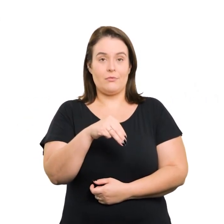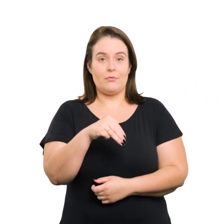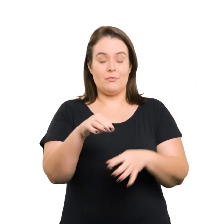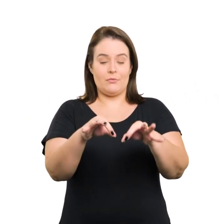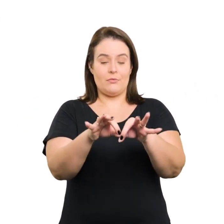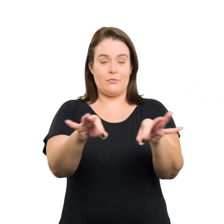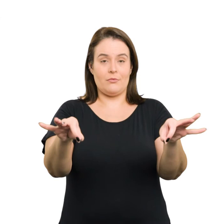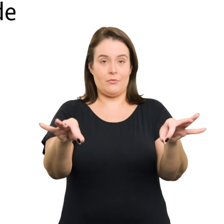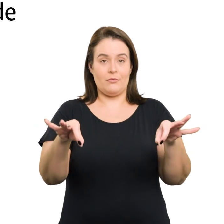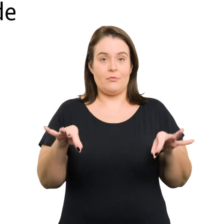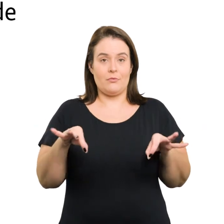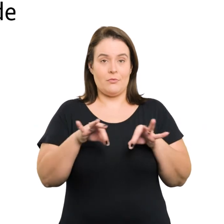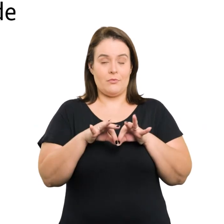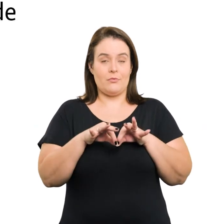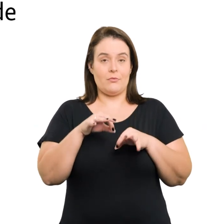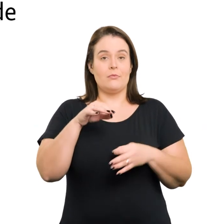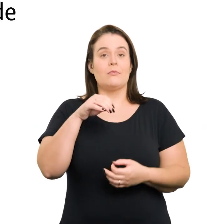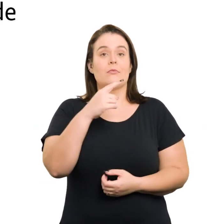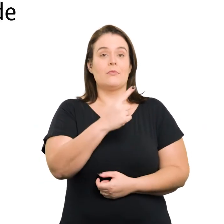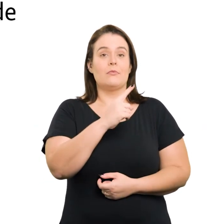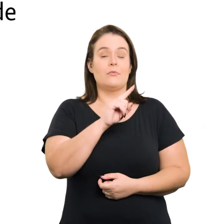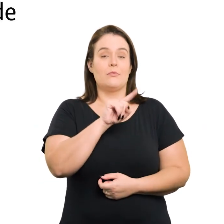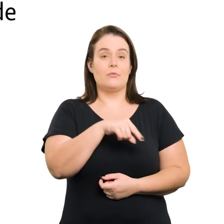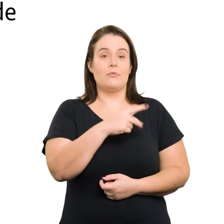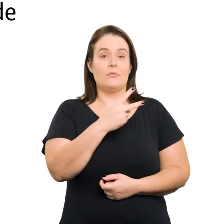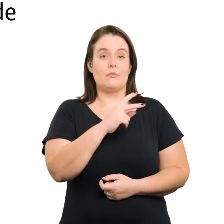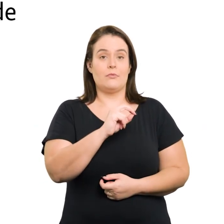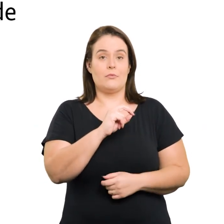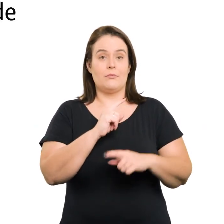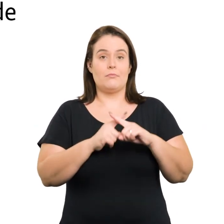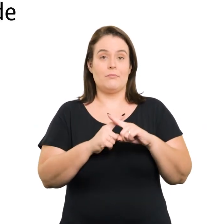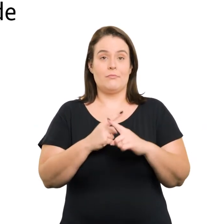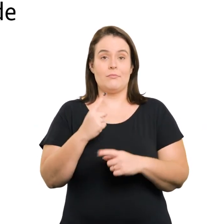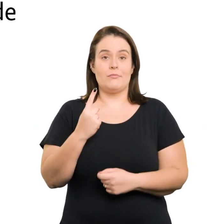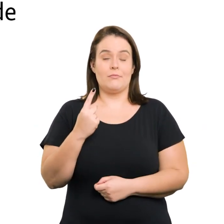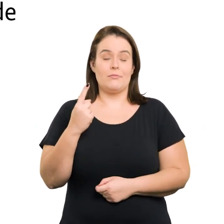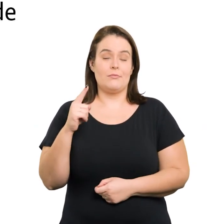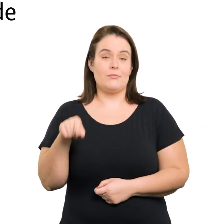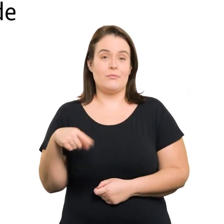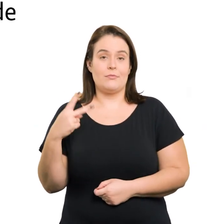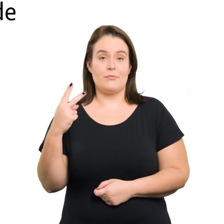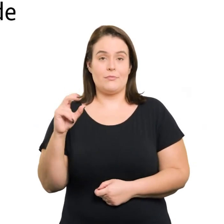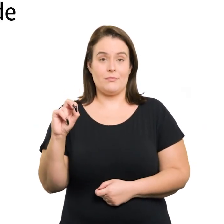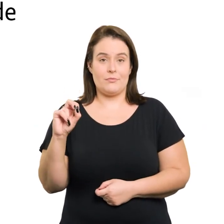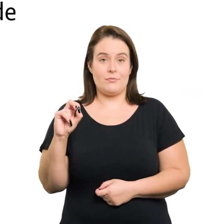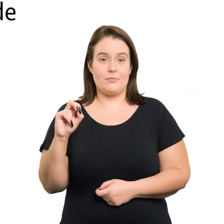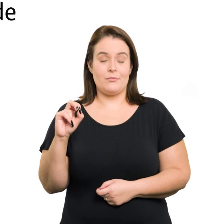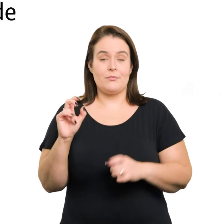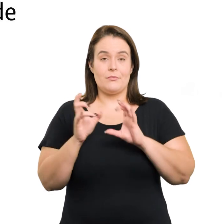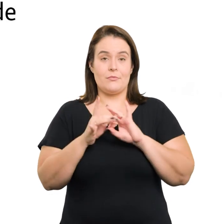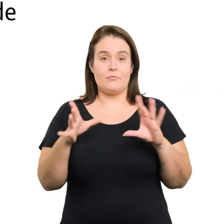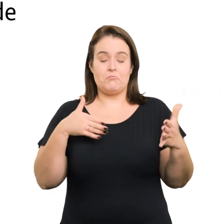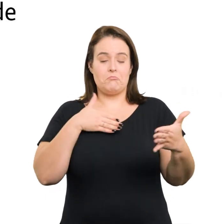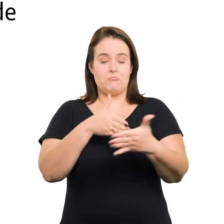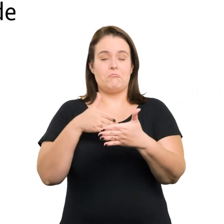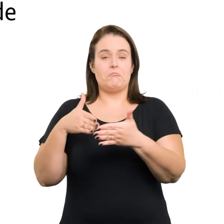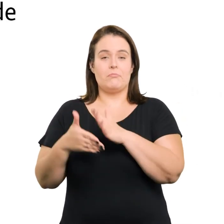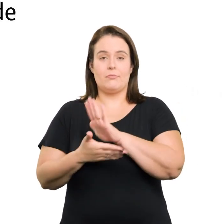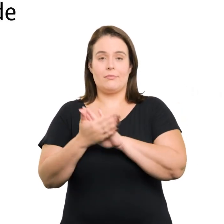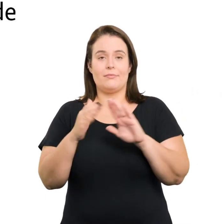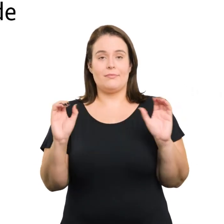m de largura e dimensões mínimas internas de 1,20 m por 1,20 m